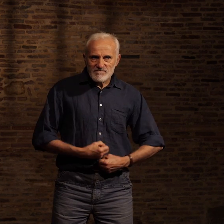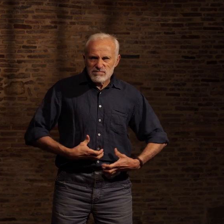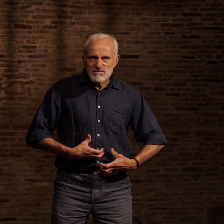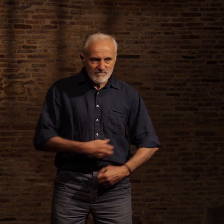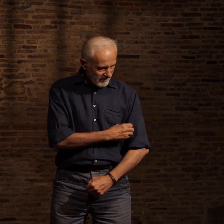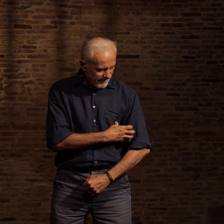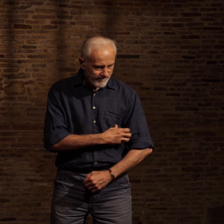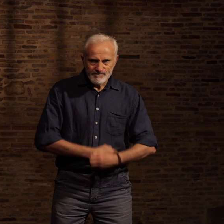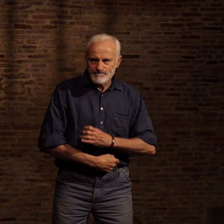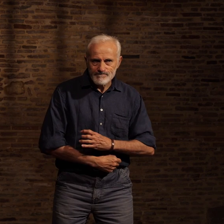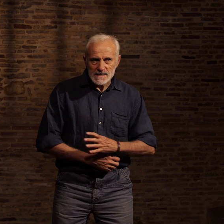Sans toutefois perdre mon calme.